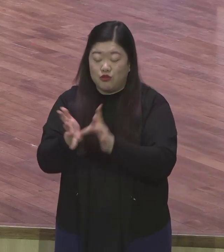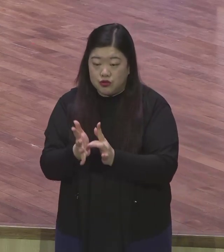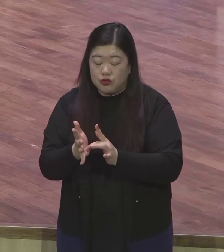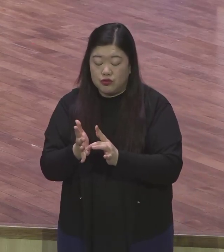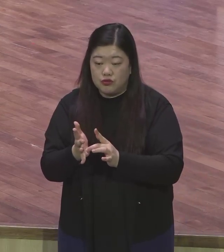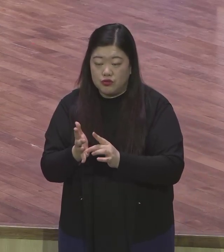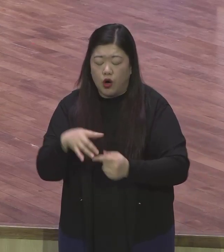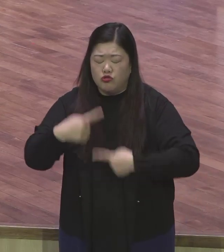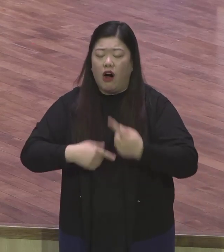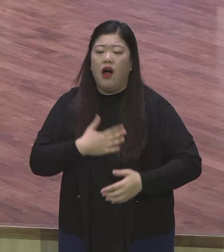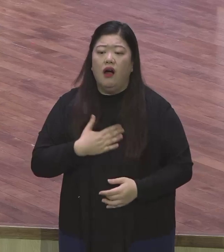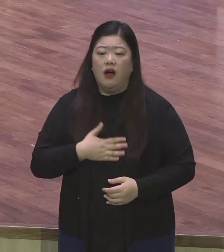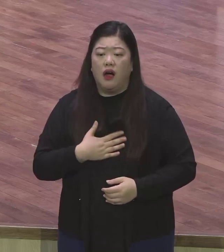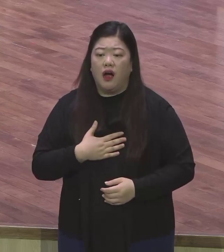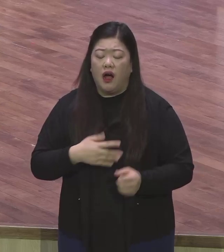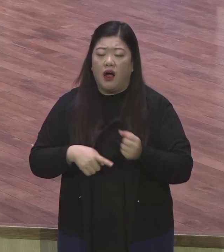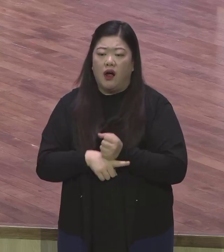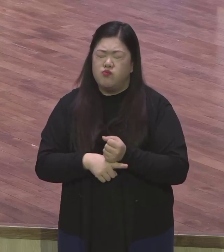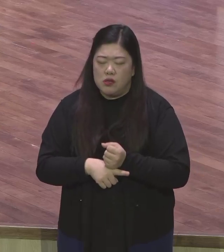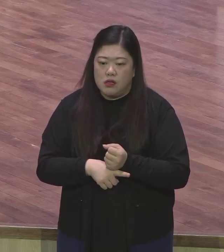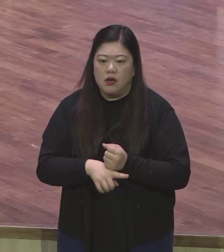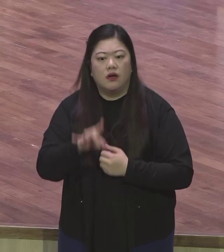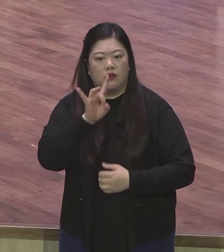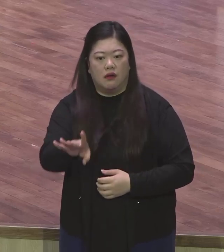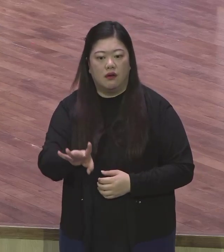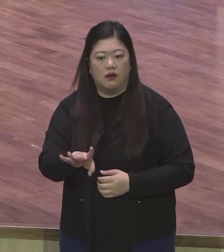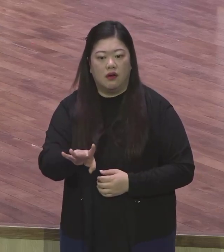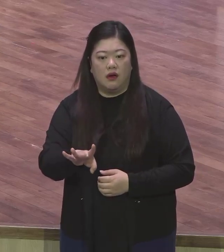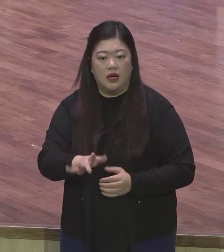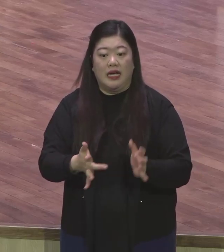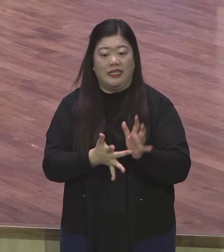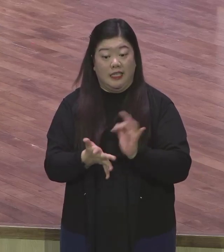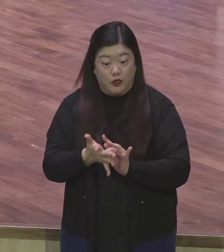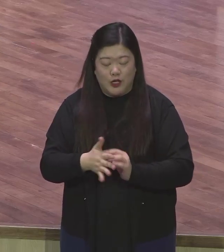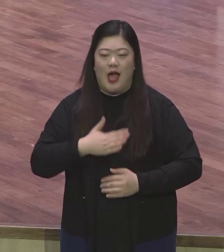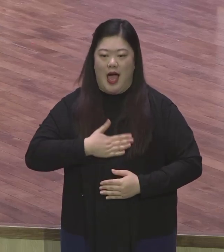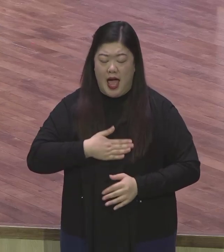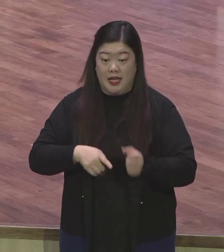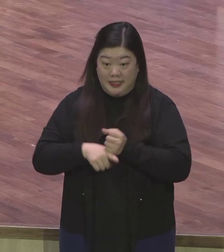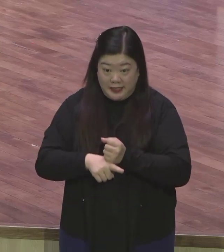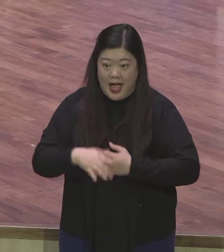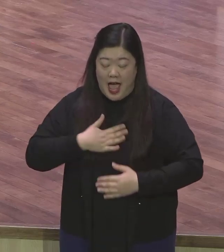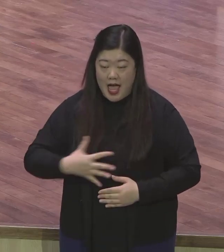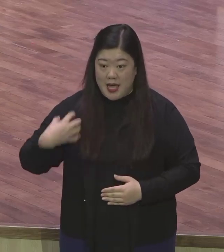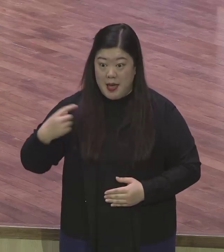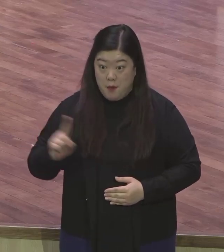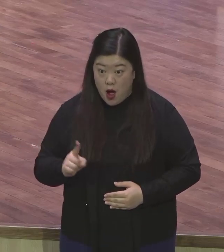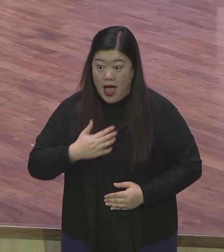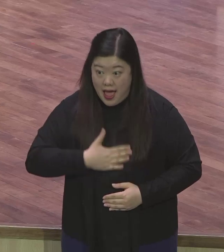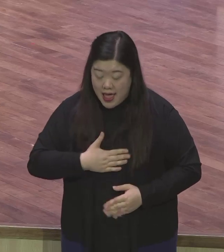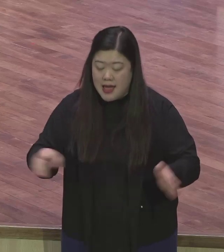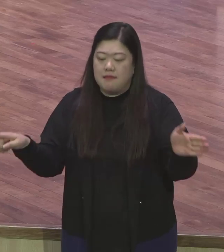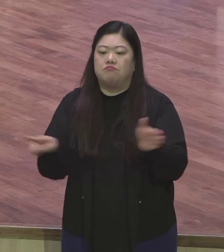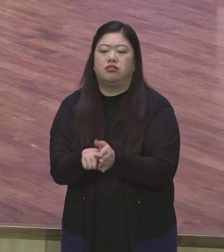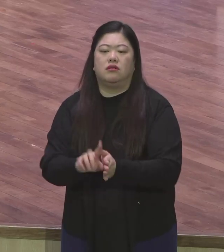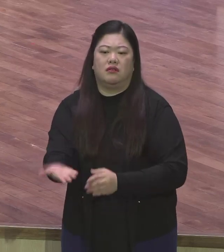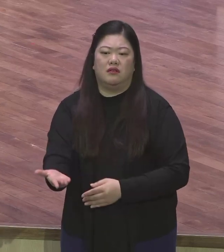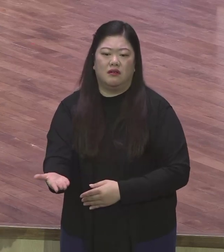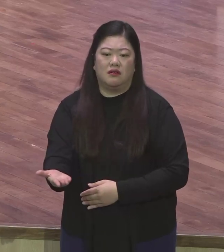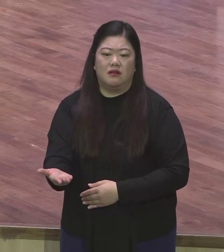배운 것으로 끝나면 안 됩니다 예수 그리스도 이름을 전하시기 바랍니다 국내에 전하는 것을 전도라 물 건너가는